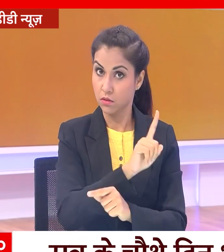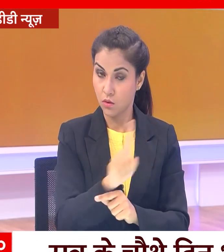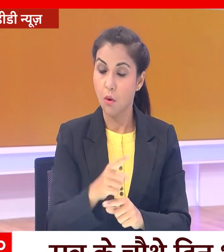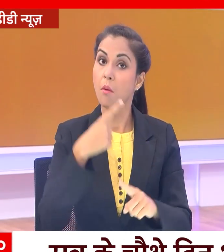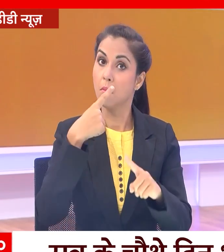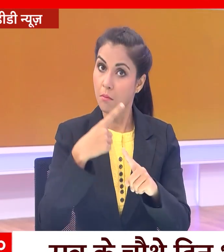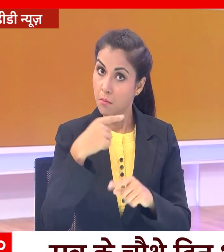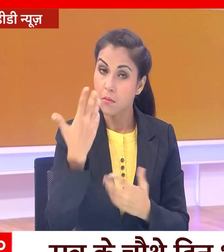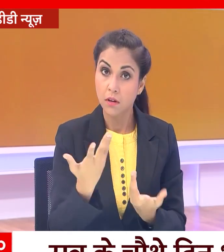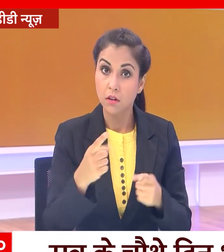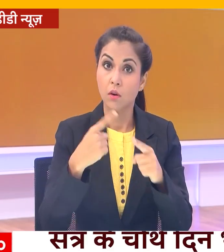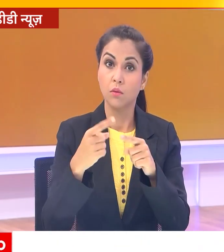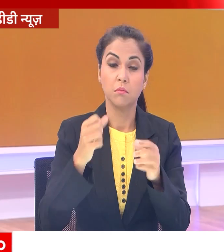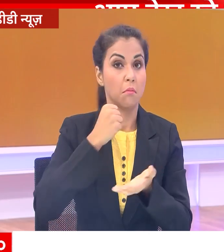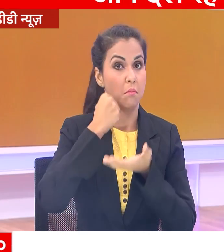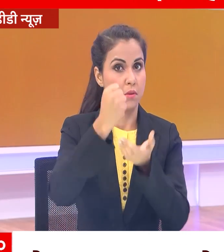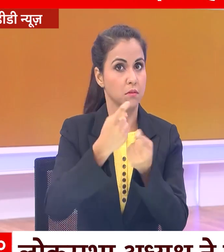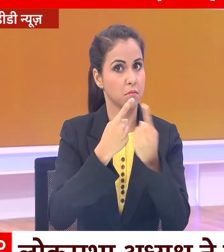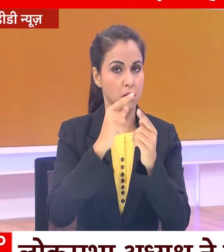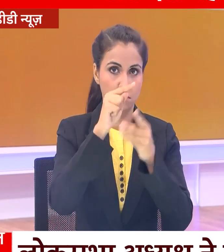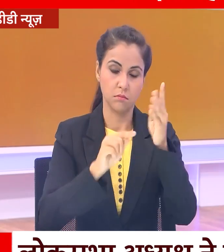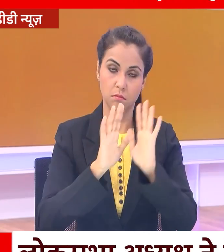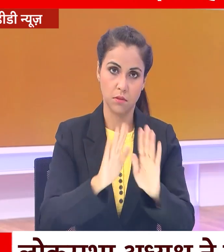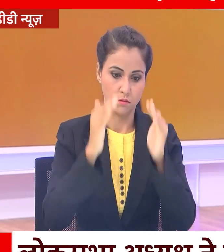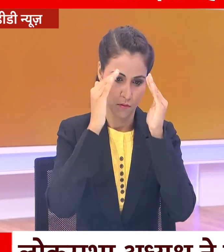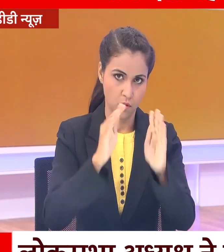बलकि सिर्फ बजट की ही बात करें